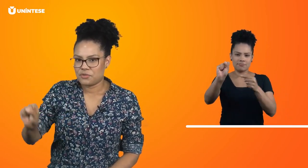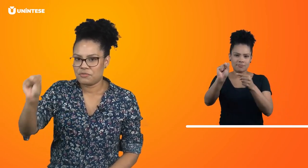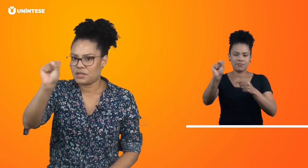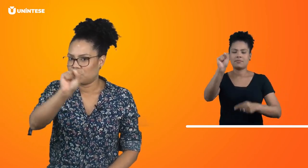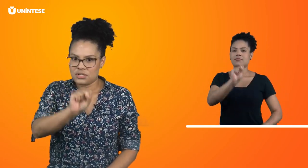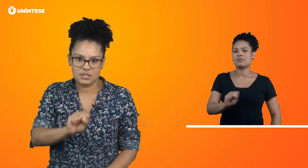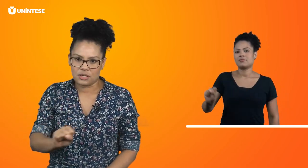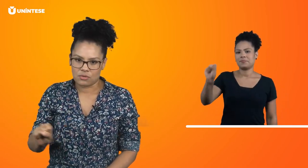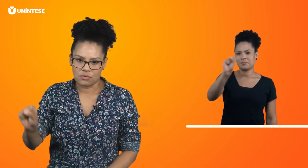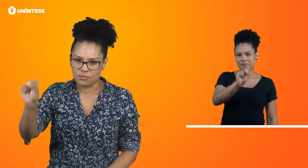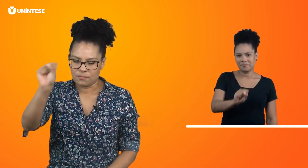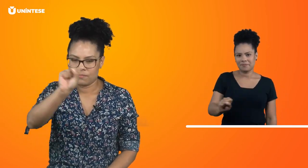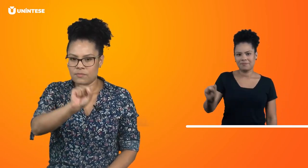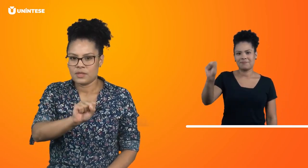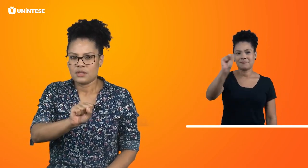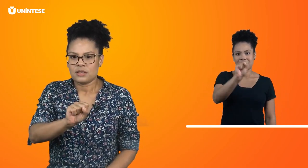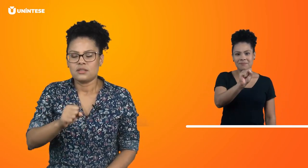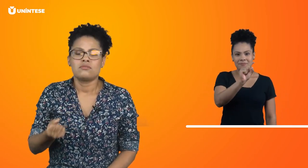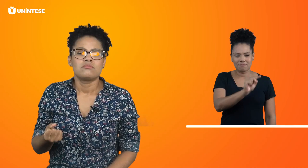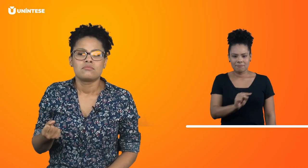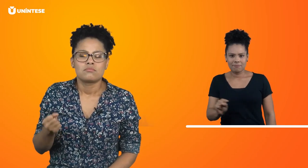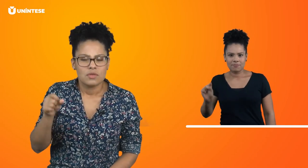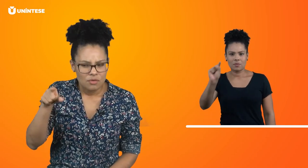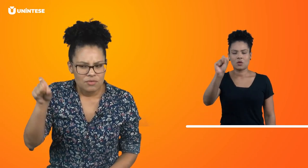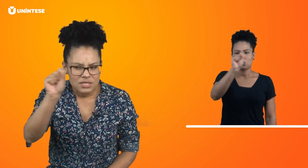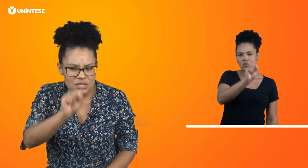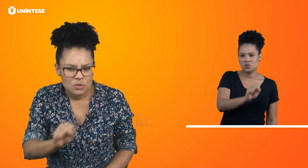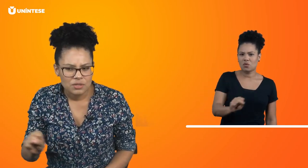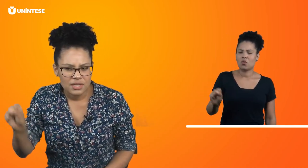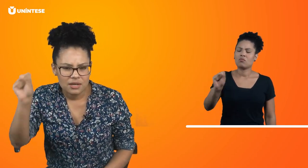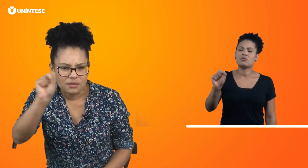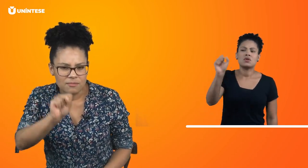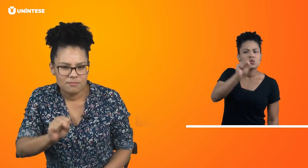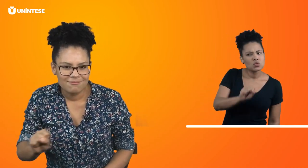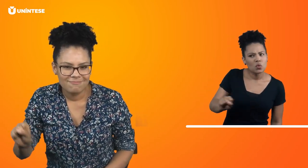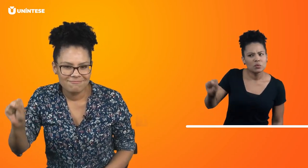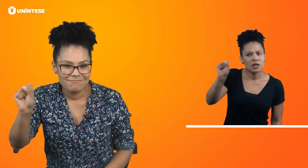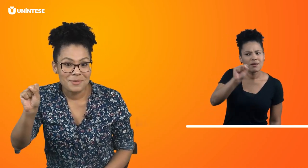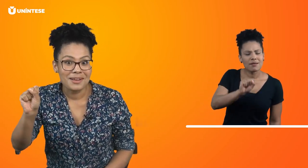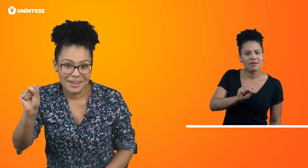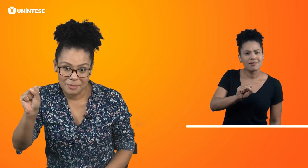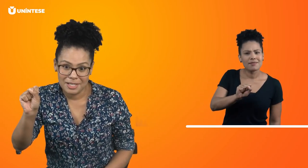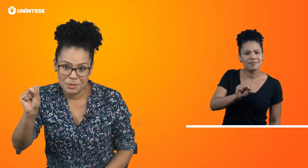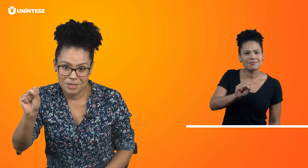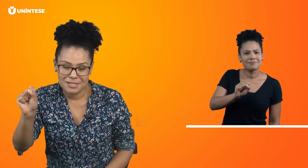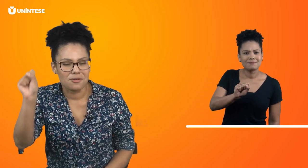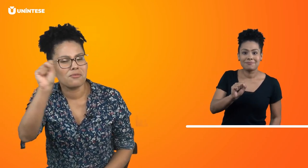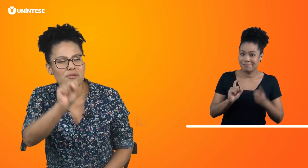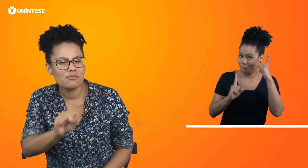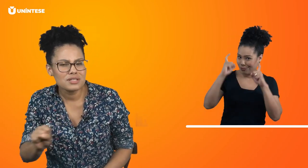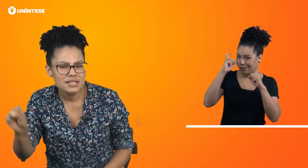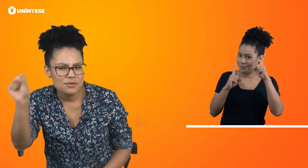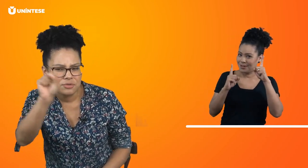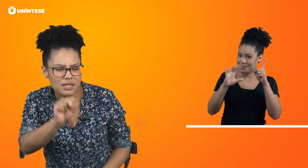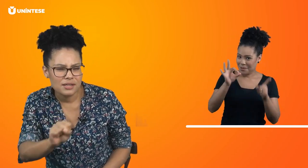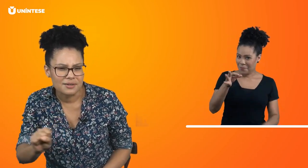movimento de círculo. Então, você é solteira? Lembra da expressão. Você é solteira?